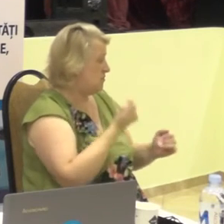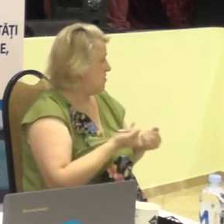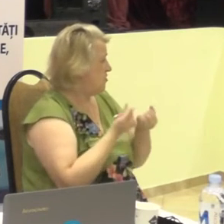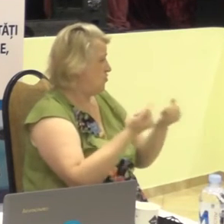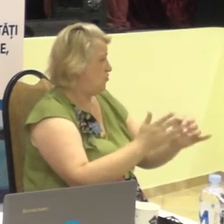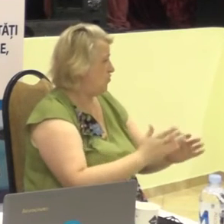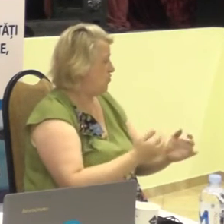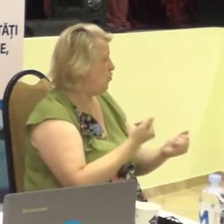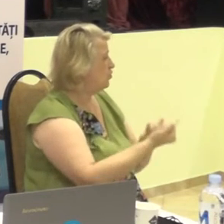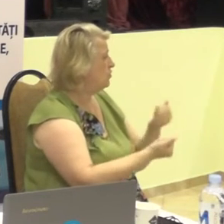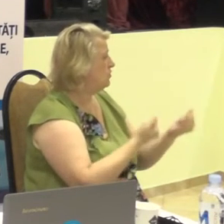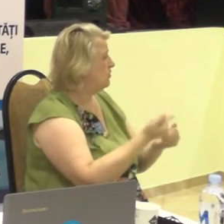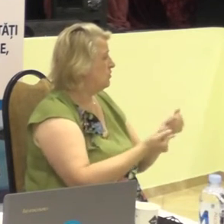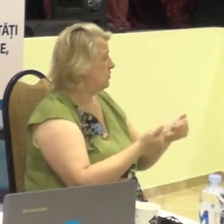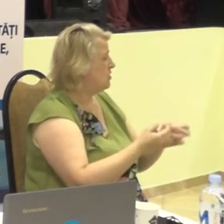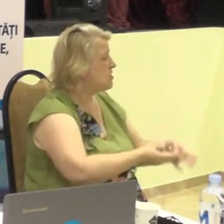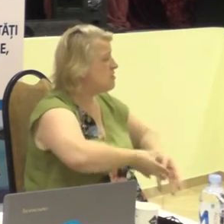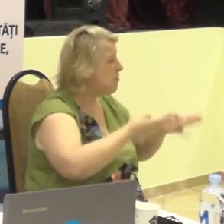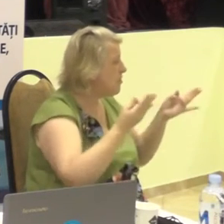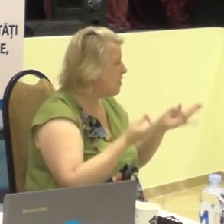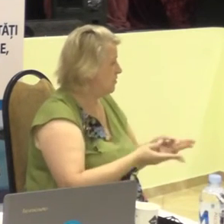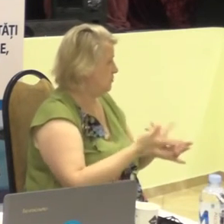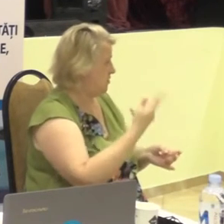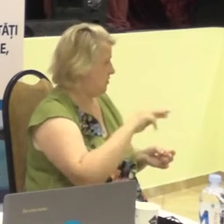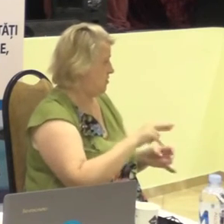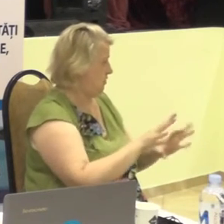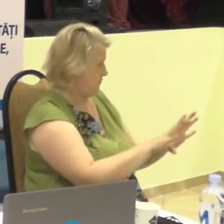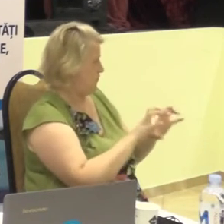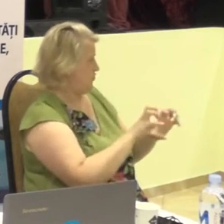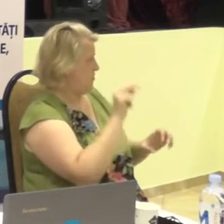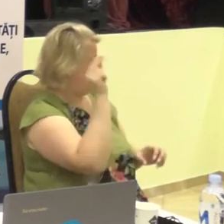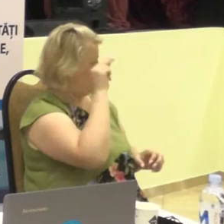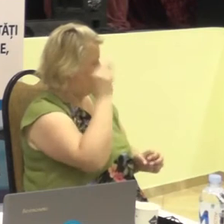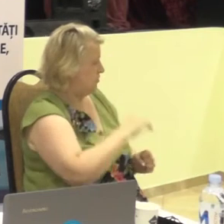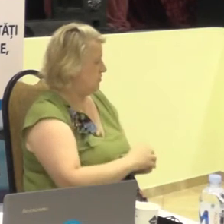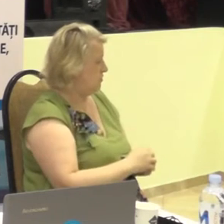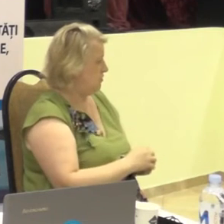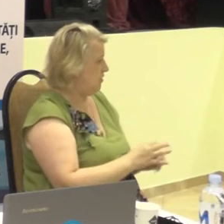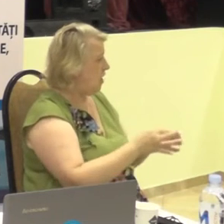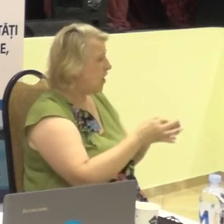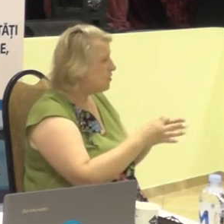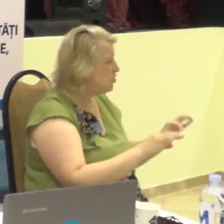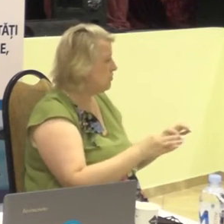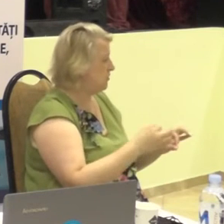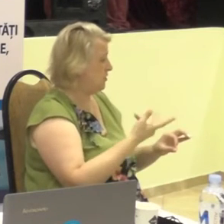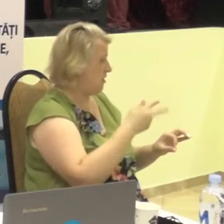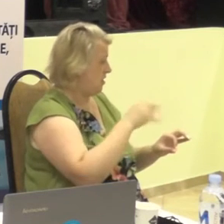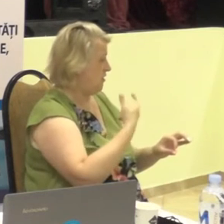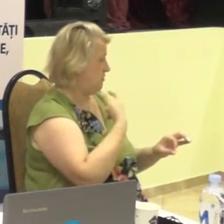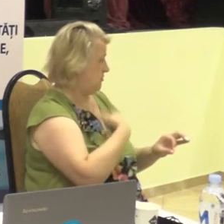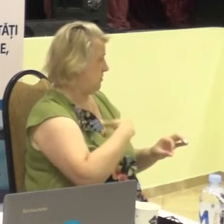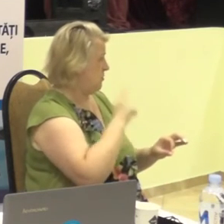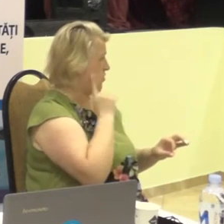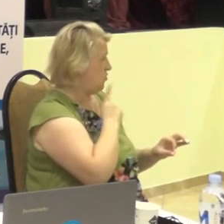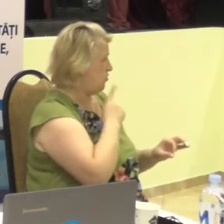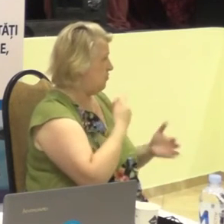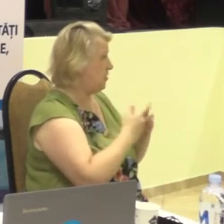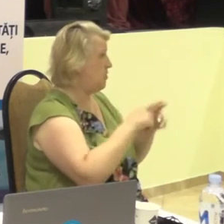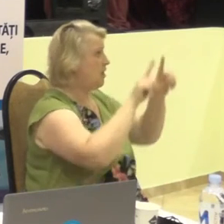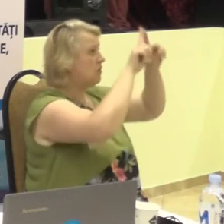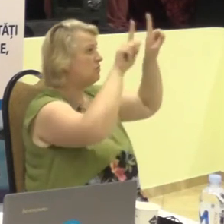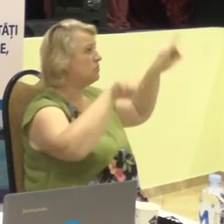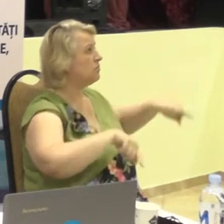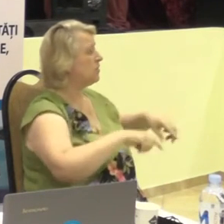Serviciile necesare, accesibilitor, o tablă